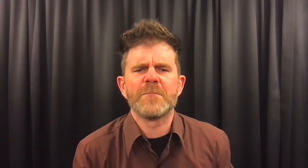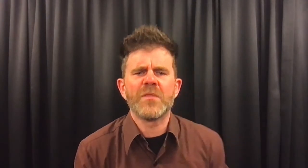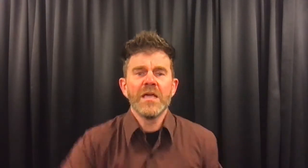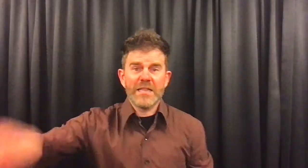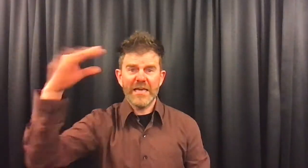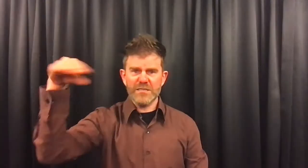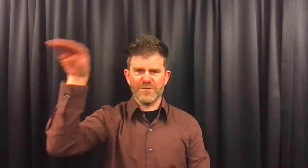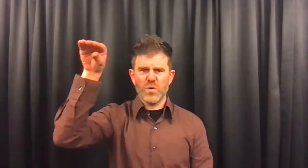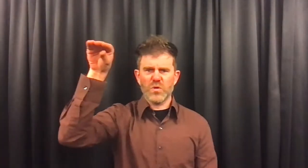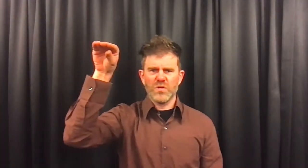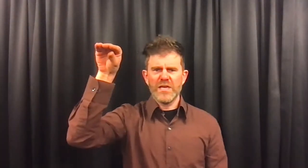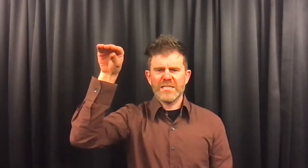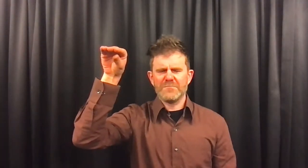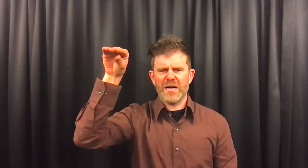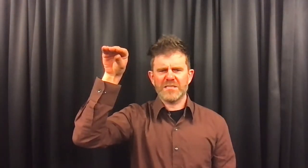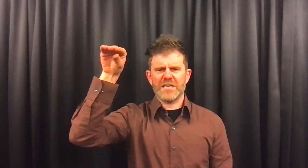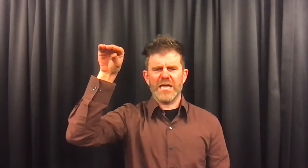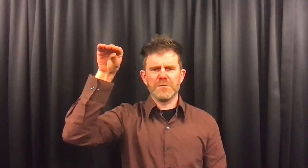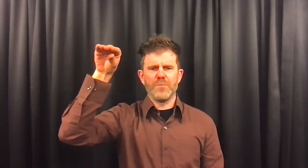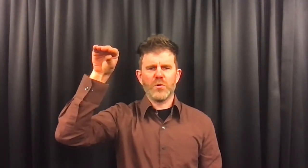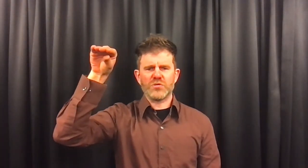En deze vogel, die maakte zich heel boos.